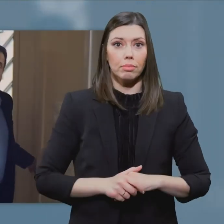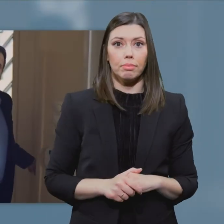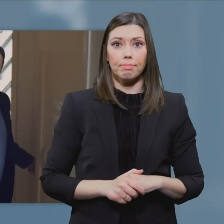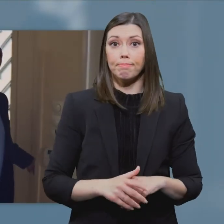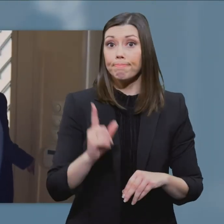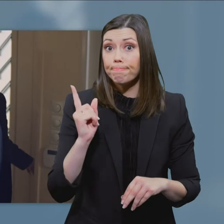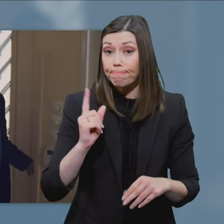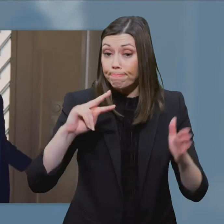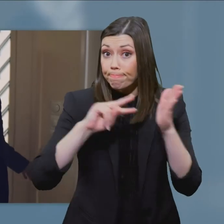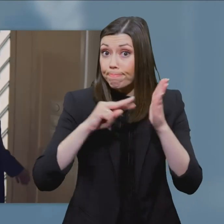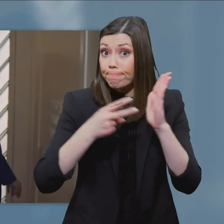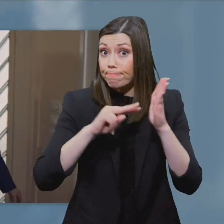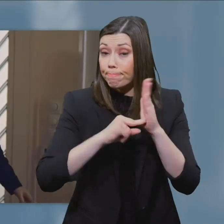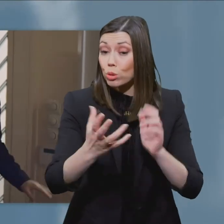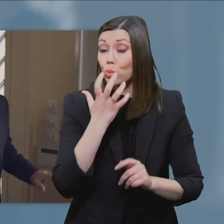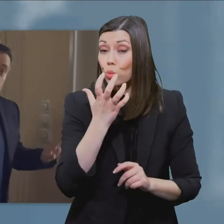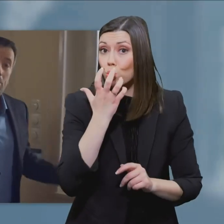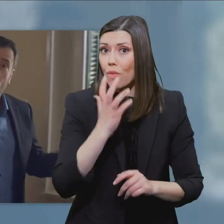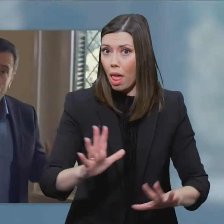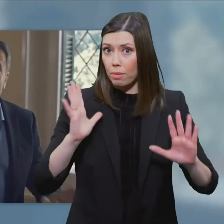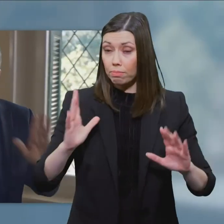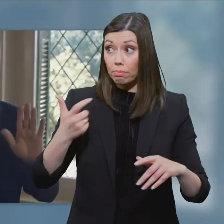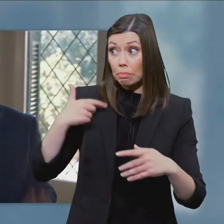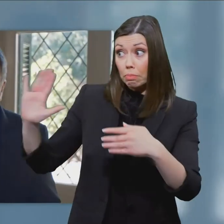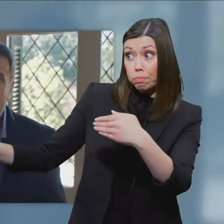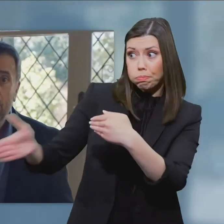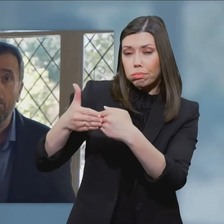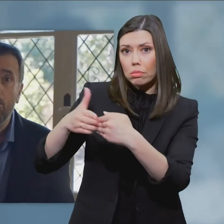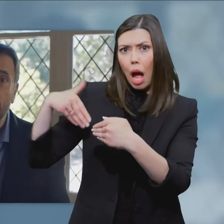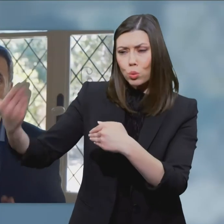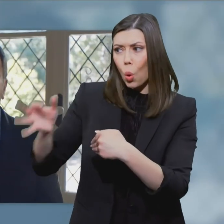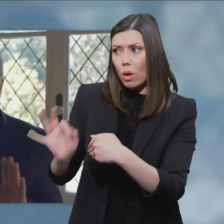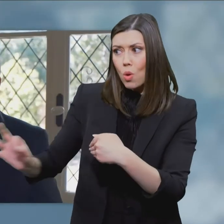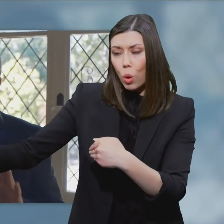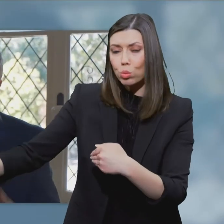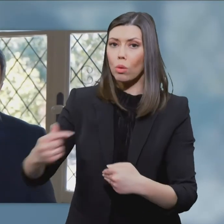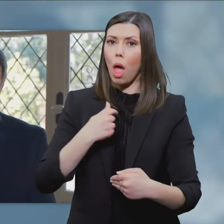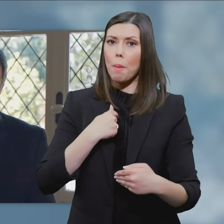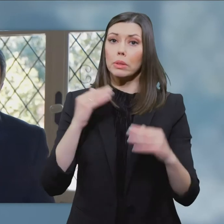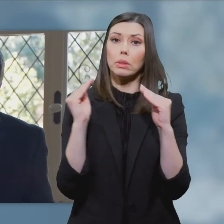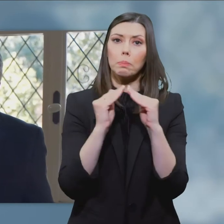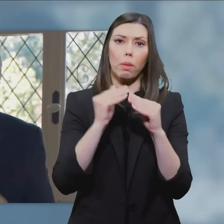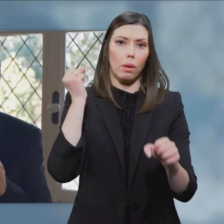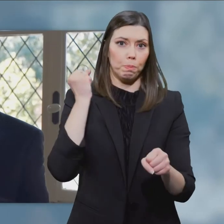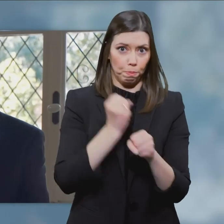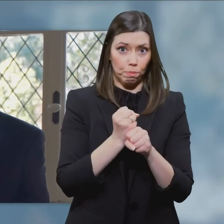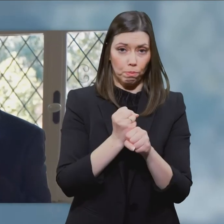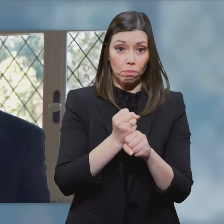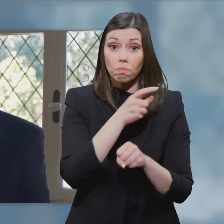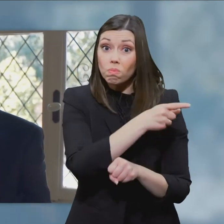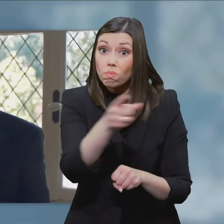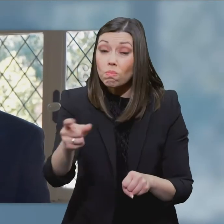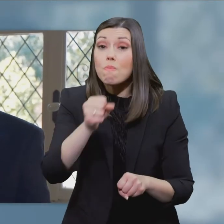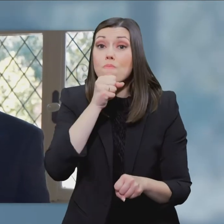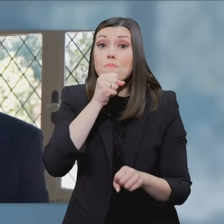Παιδιά, τα πράγματα είναι σοβαρά. Κλείνουμε την πόρτα στον κορονοϊό και μένουμε σπίτι όσο περισσότερο μπορούμε. Και κυρίως εσείς,